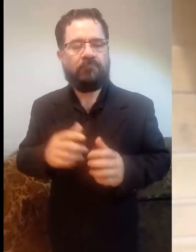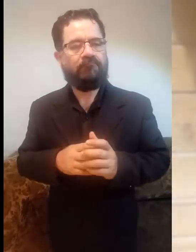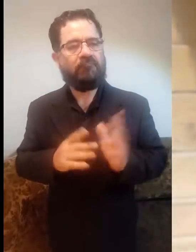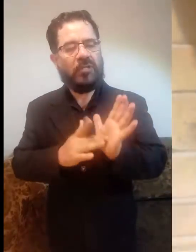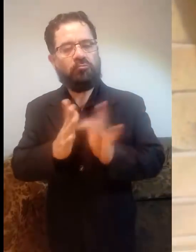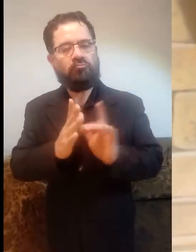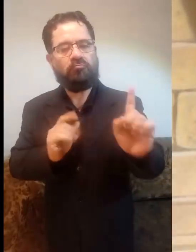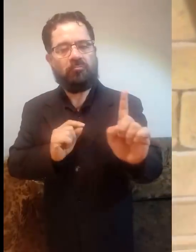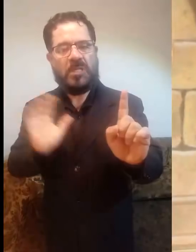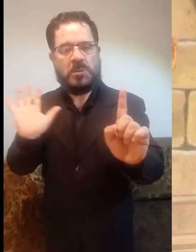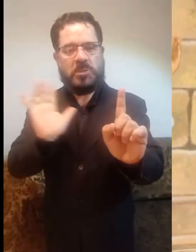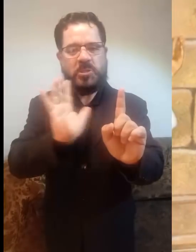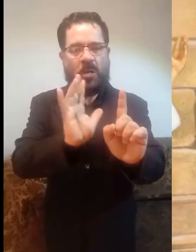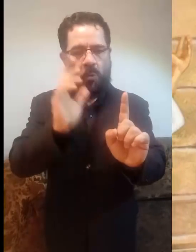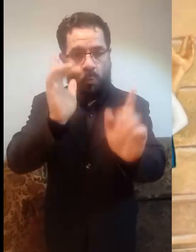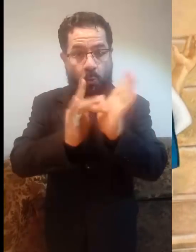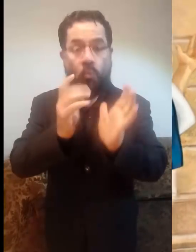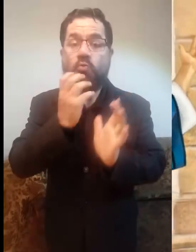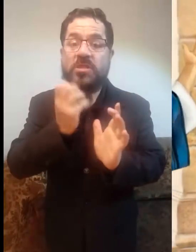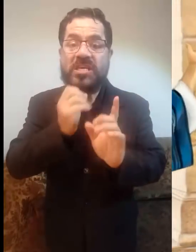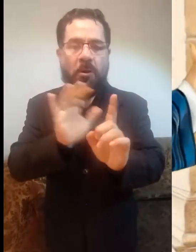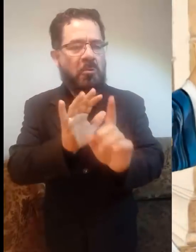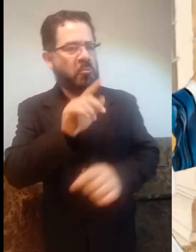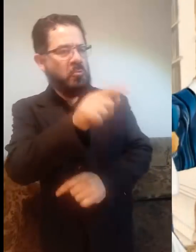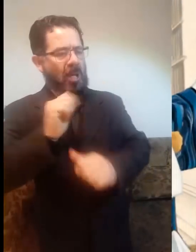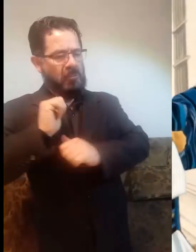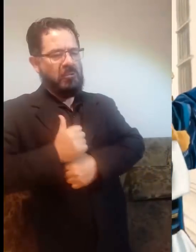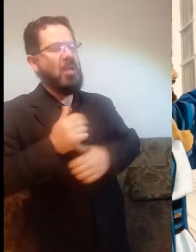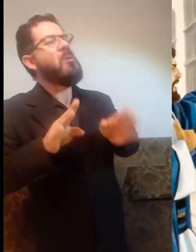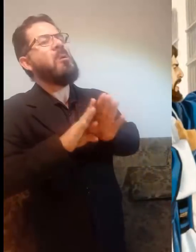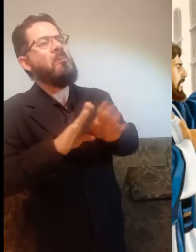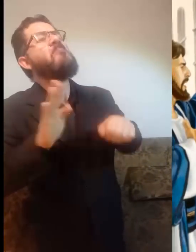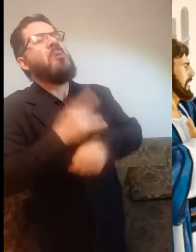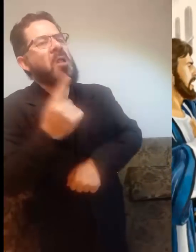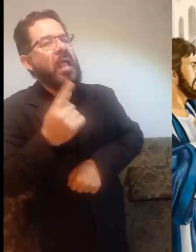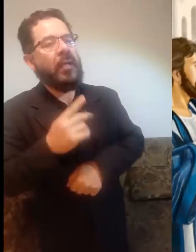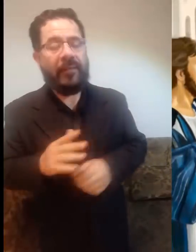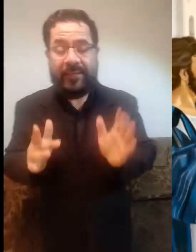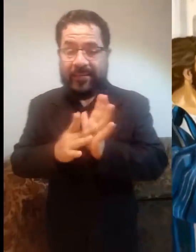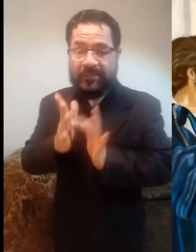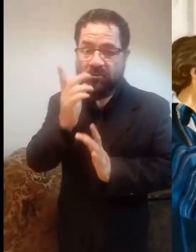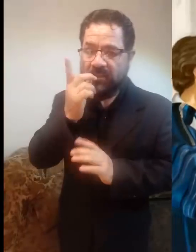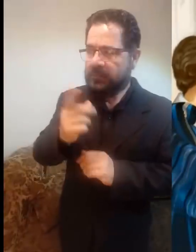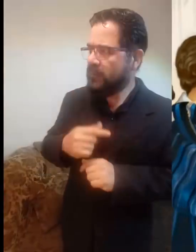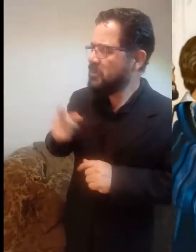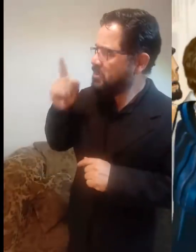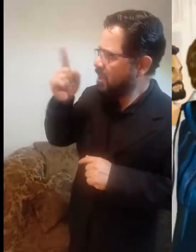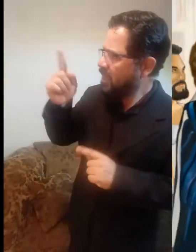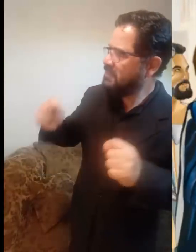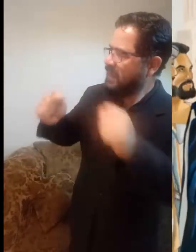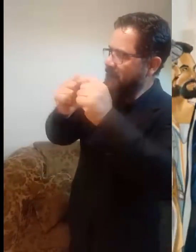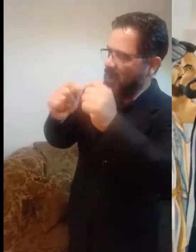para preguntarle, ¿qué señal nos das que tienes autoridad para actuar así? Jesús les respondió,